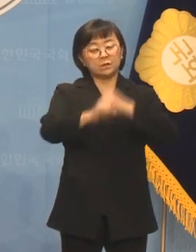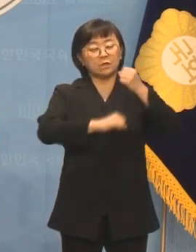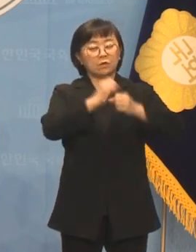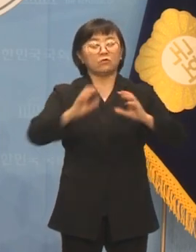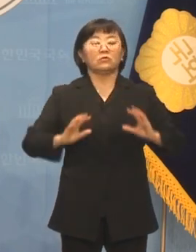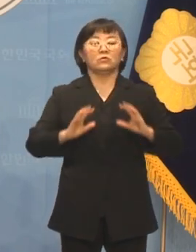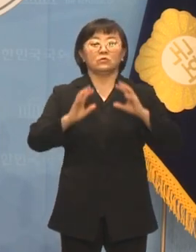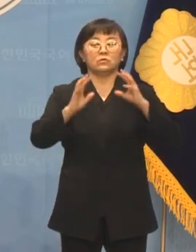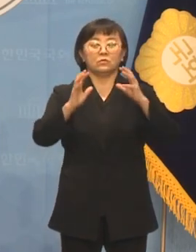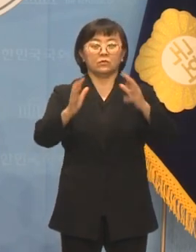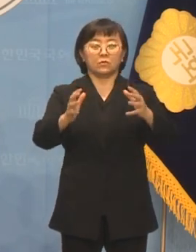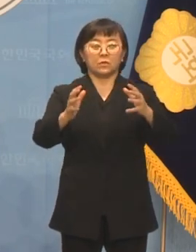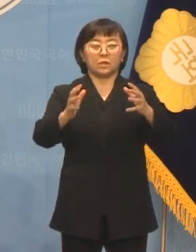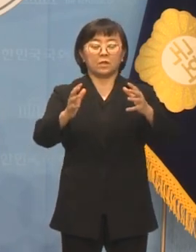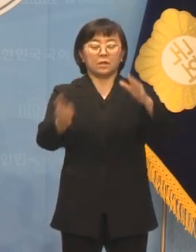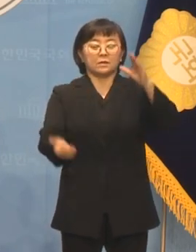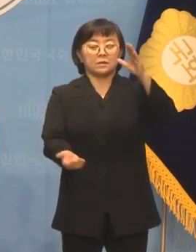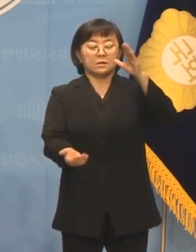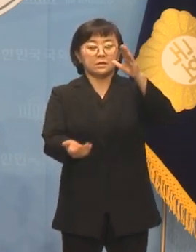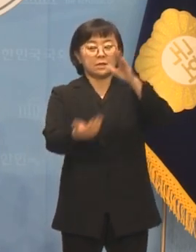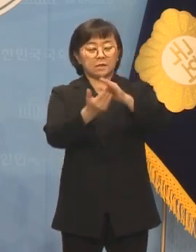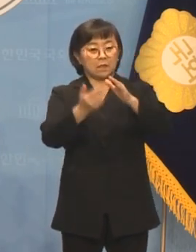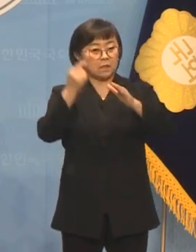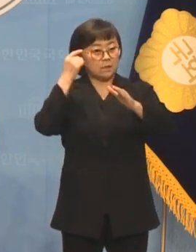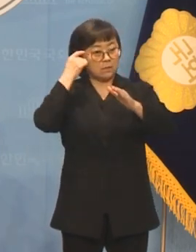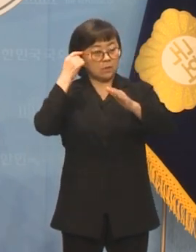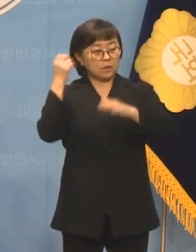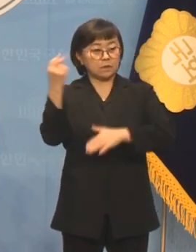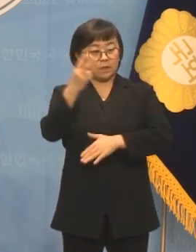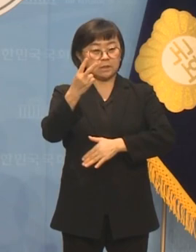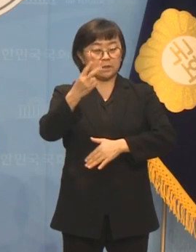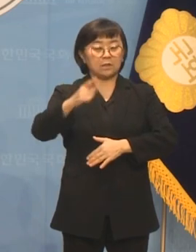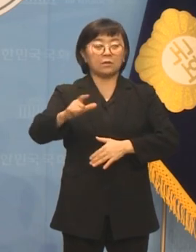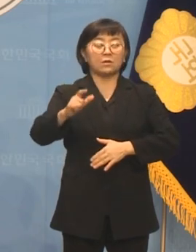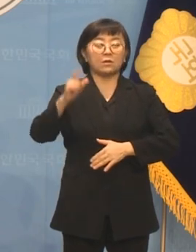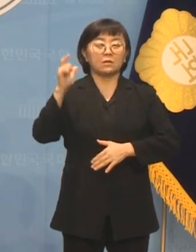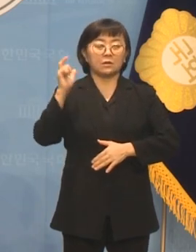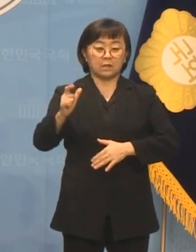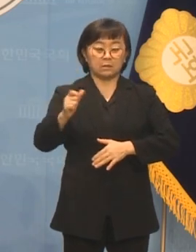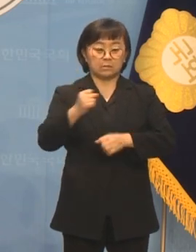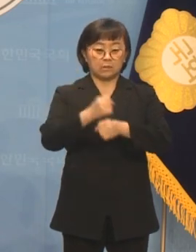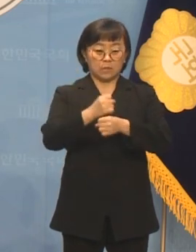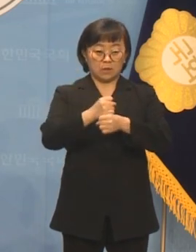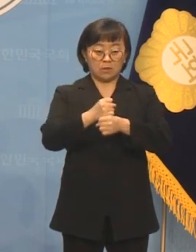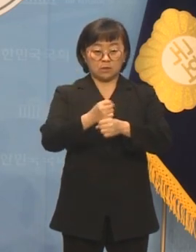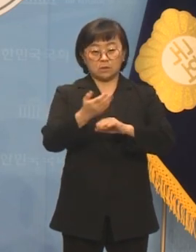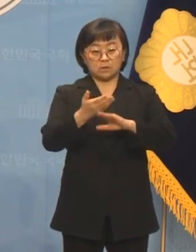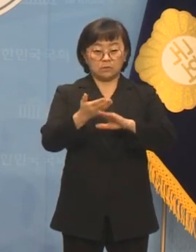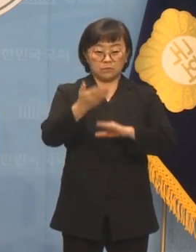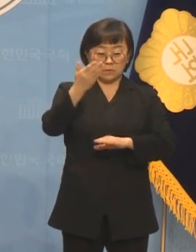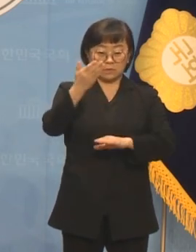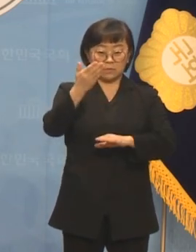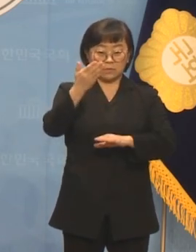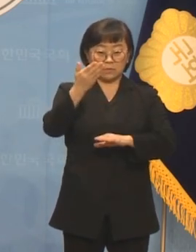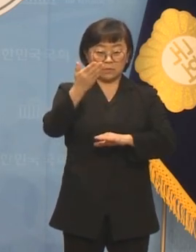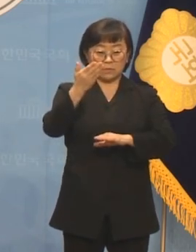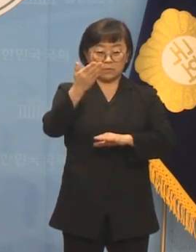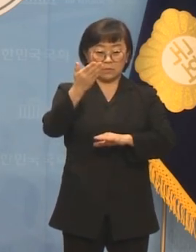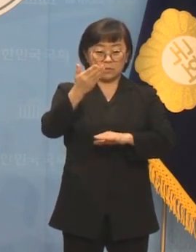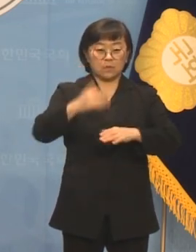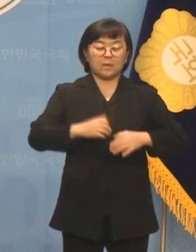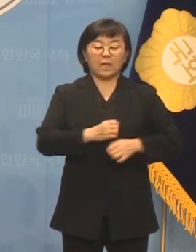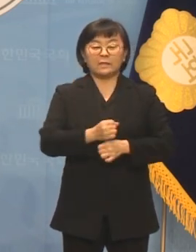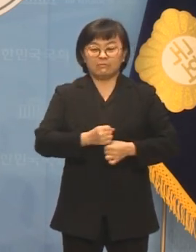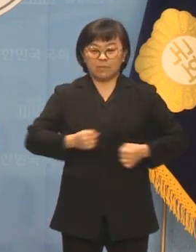국가의 최상위 이념을 다시금 튼튼히 하고 그 위에 허리띠를 다시